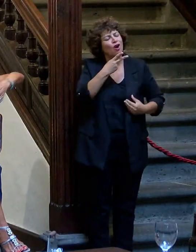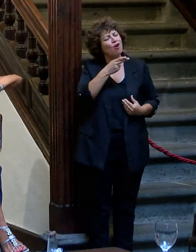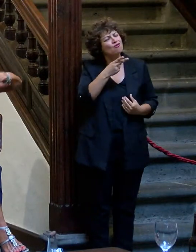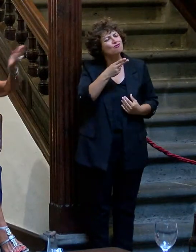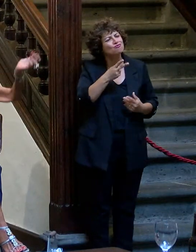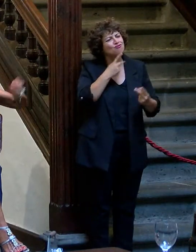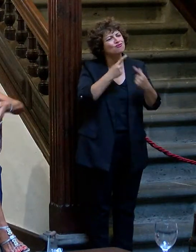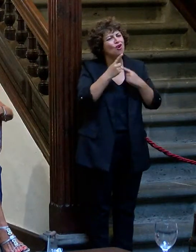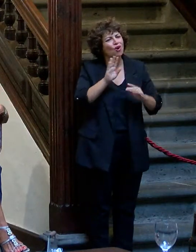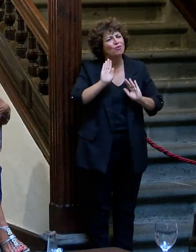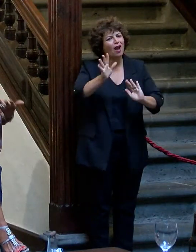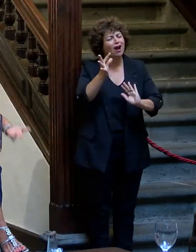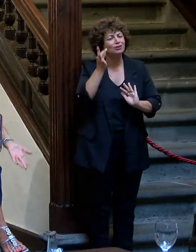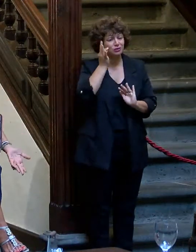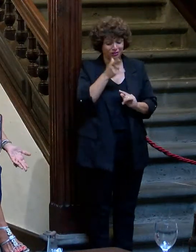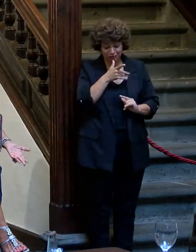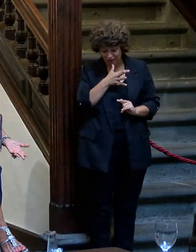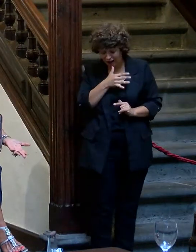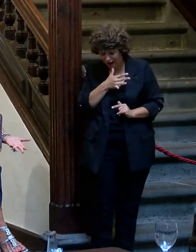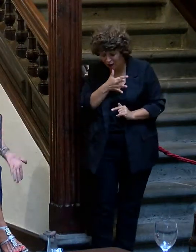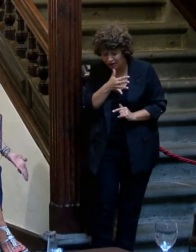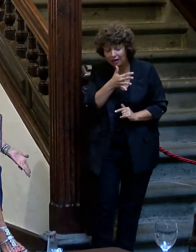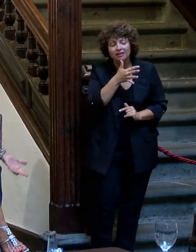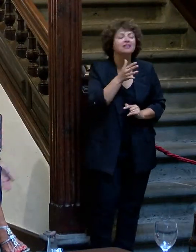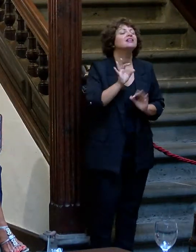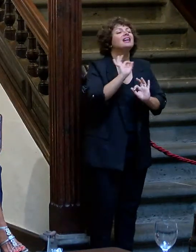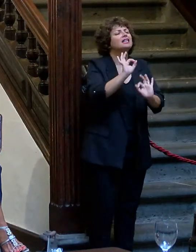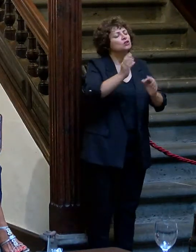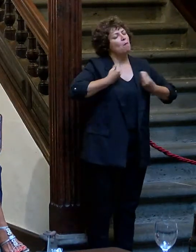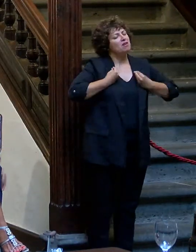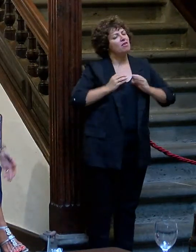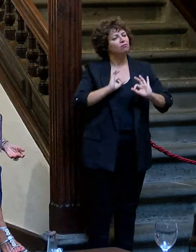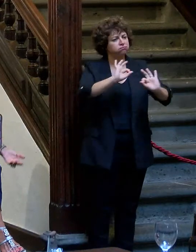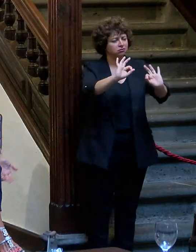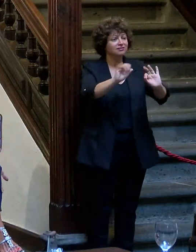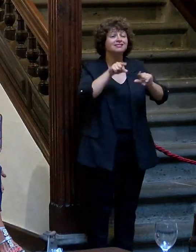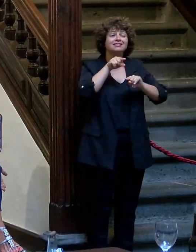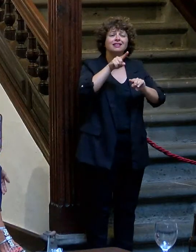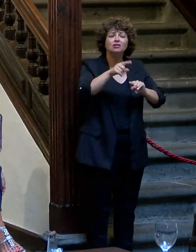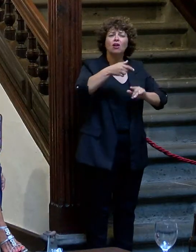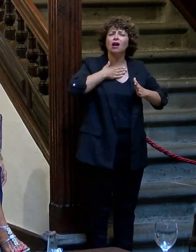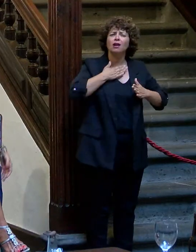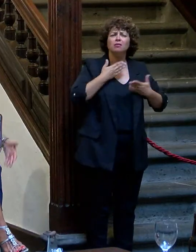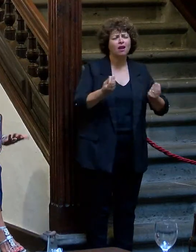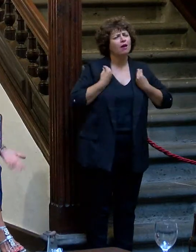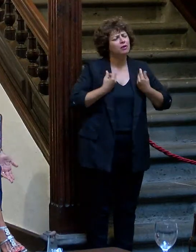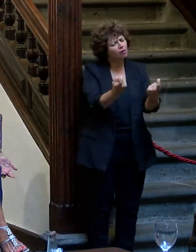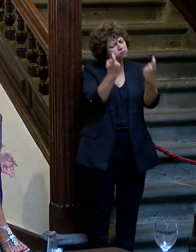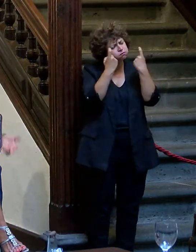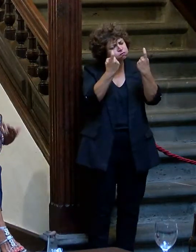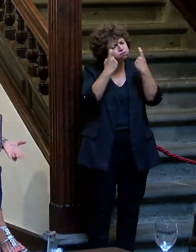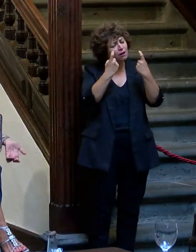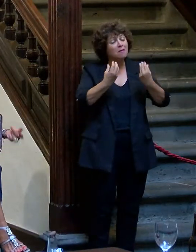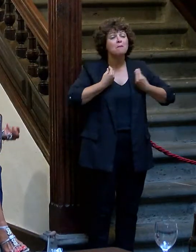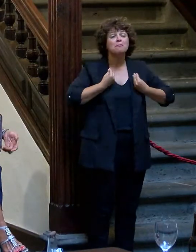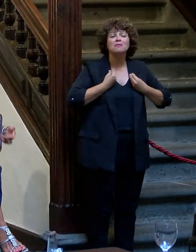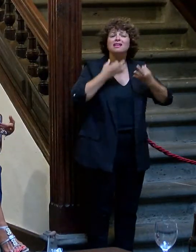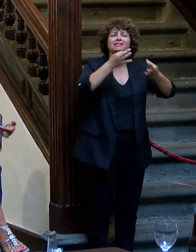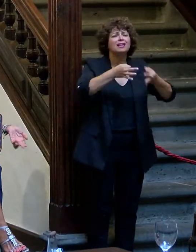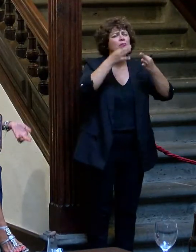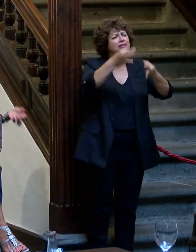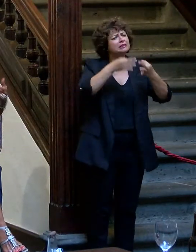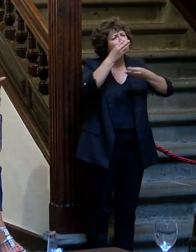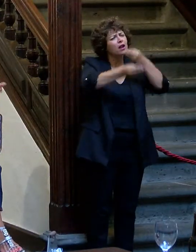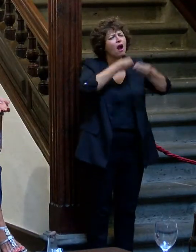aventura de cosas que no me corresponde a mí contarlas. Pero te quiero decir, eso es la vida y eso es lo que me ha enseñado la vida, que vivir siempre te hace